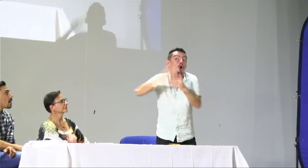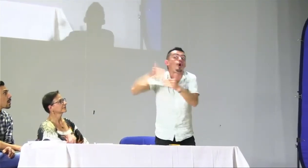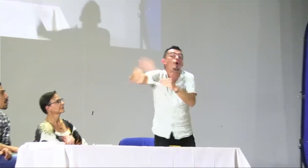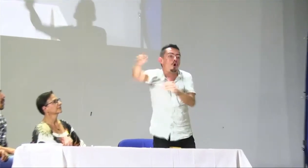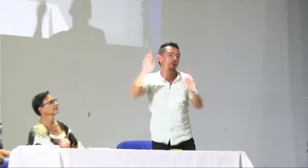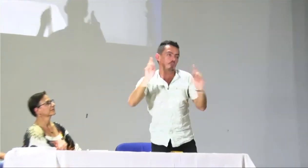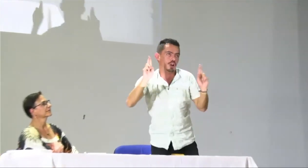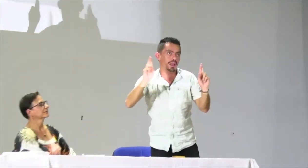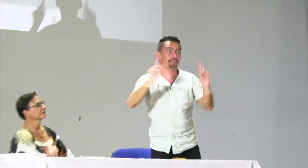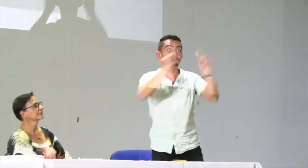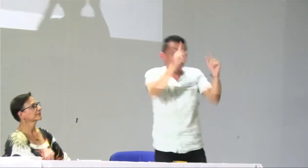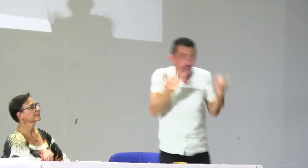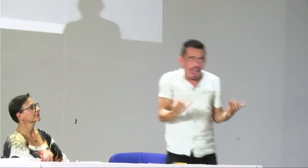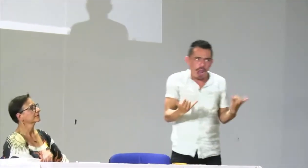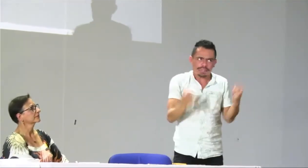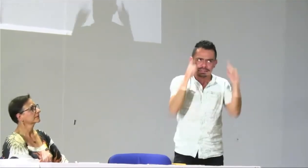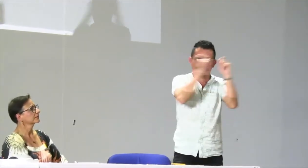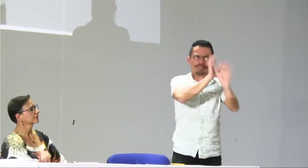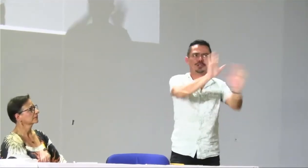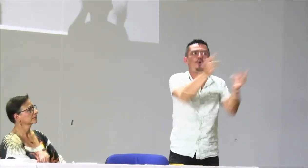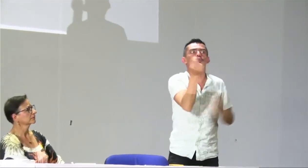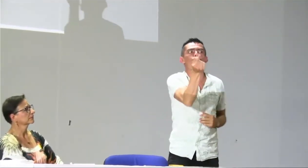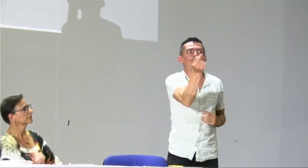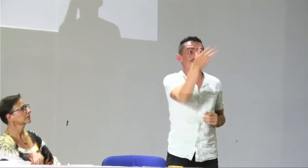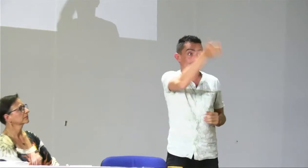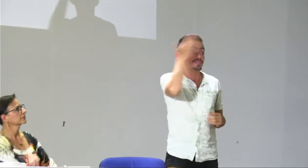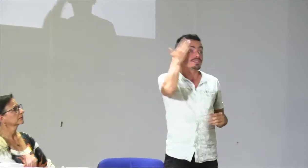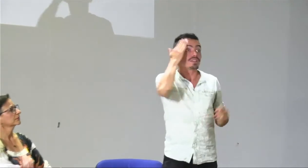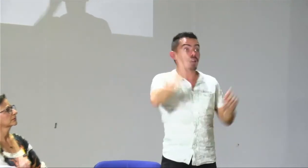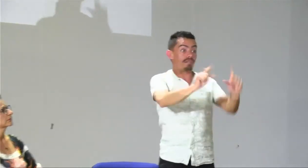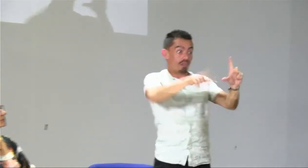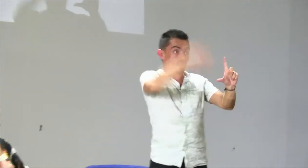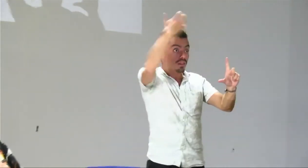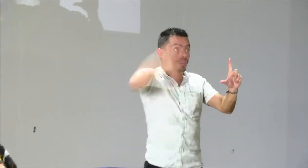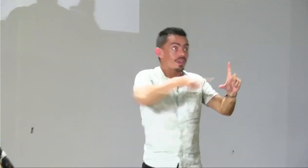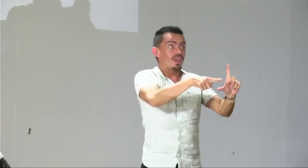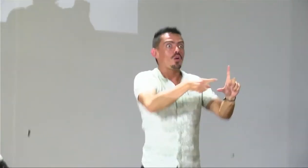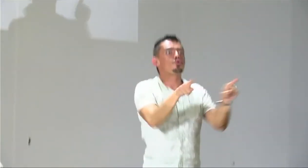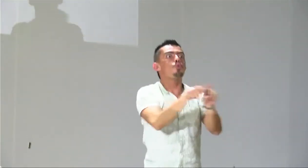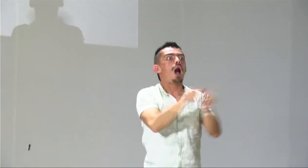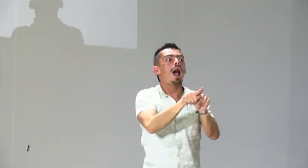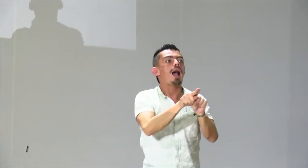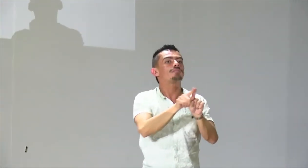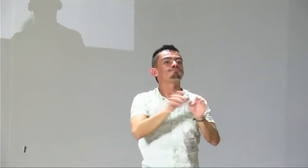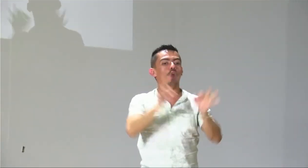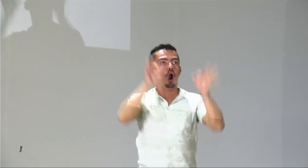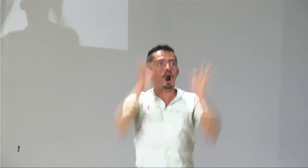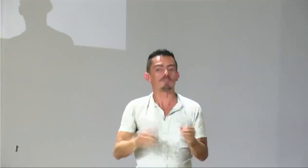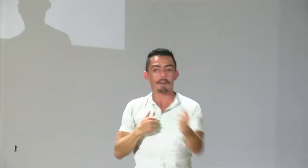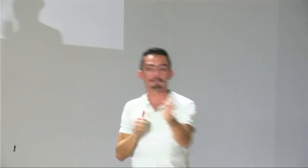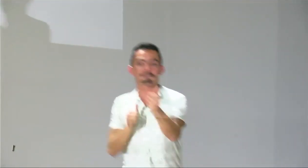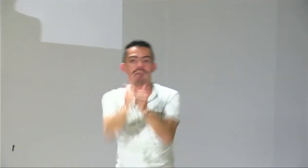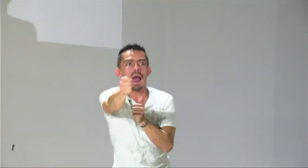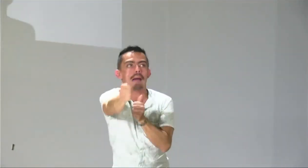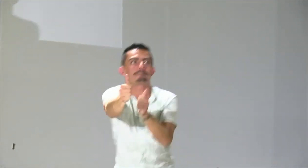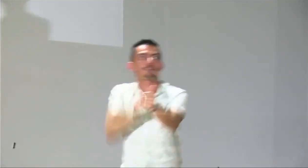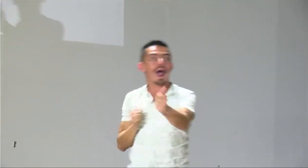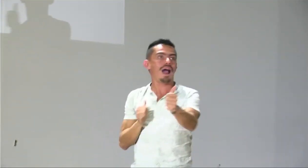todo esté en video y en lengua de señas colombiana traducida ahora bien pensar en una evaluación de esa manera digamos que